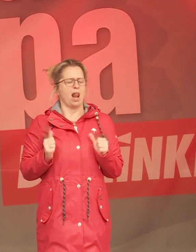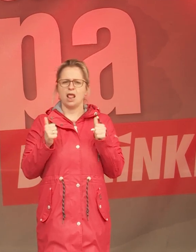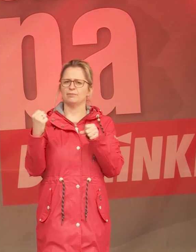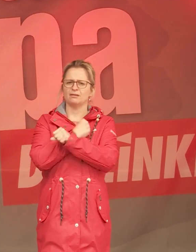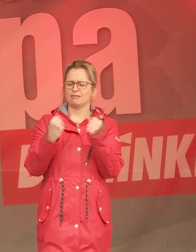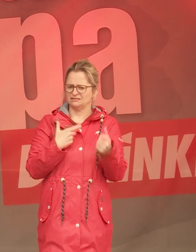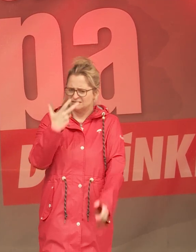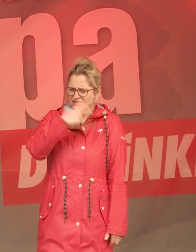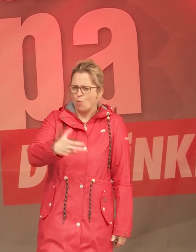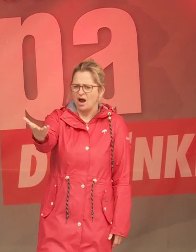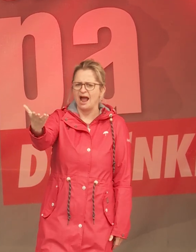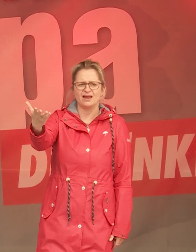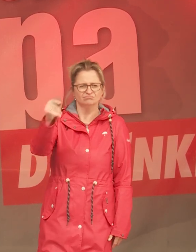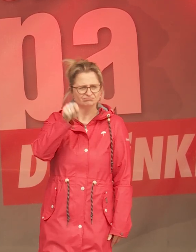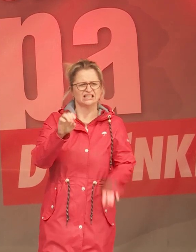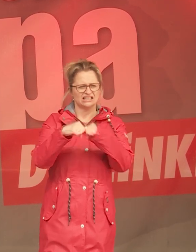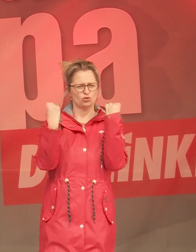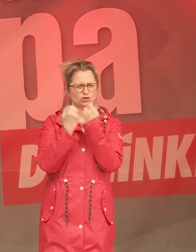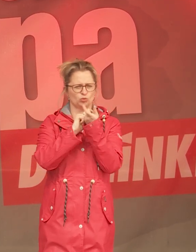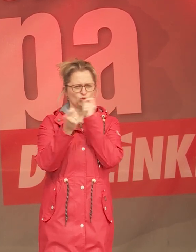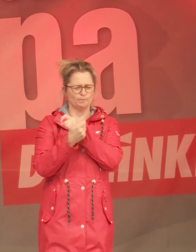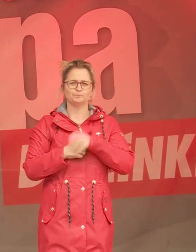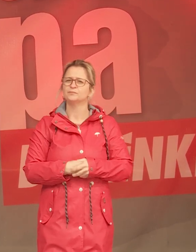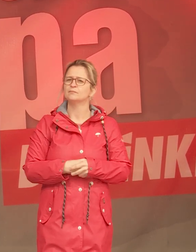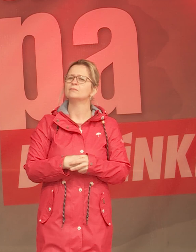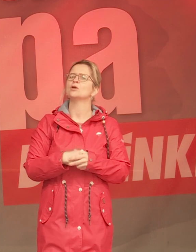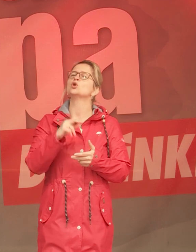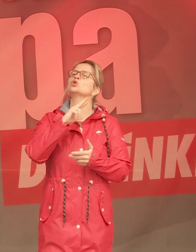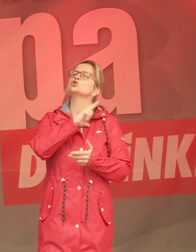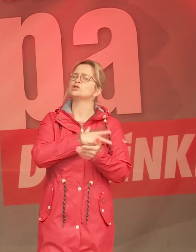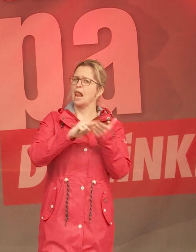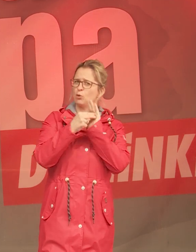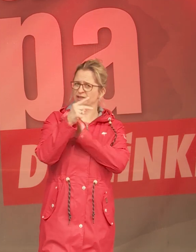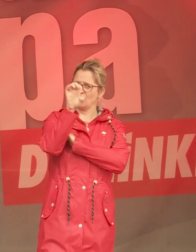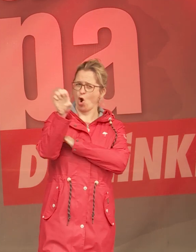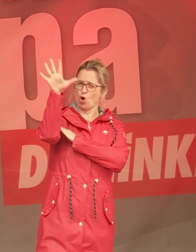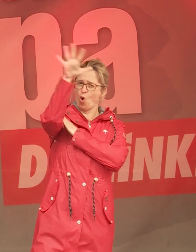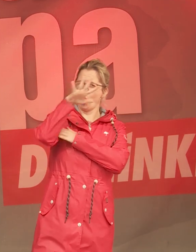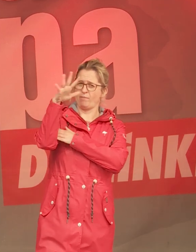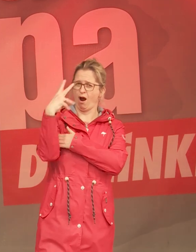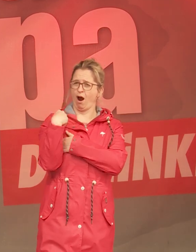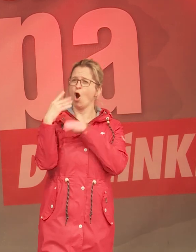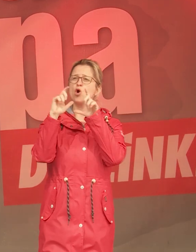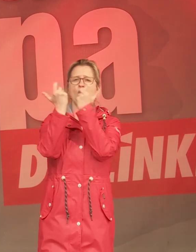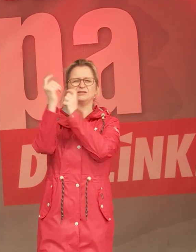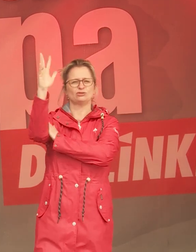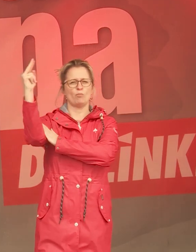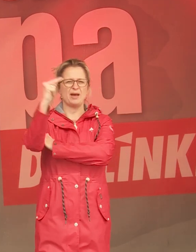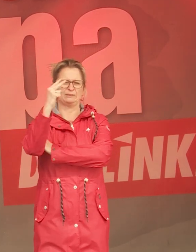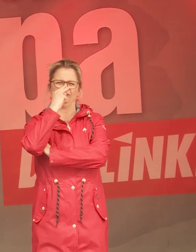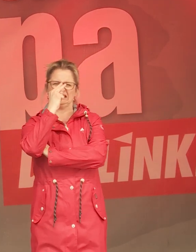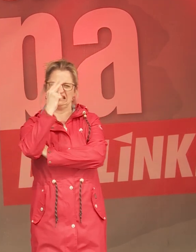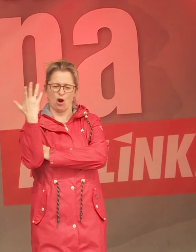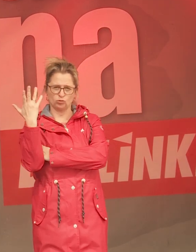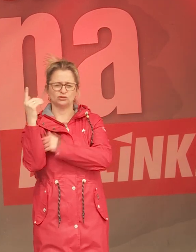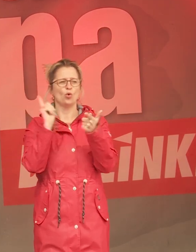Und natürlich müssen wir aber das ändern. Dann gebe ich ein Beispiel, Sozialpolitik gerade auf europäischer Ebene von der Kommission aussieht. Und